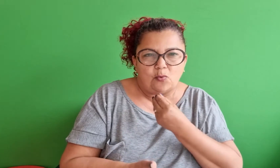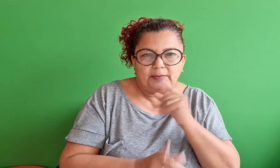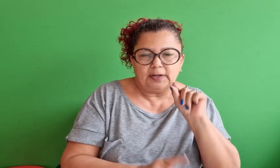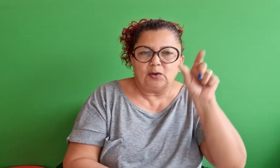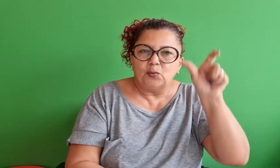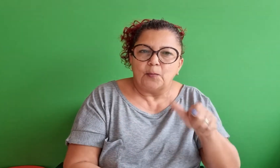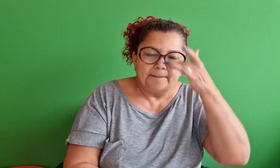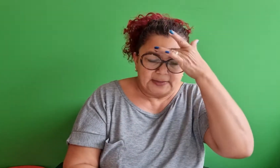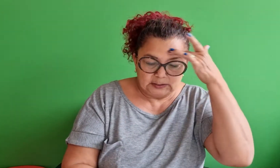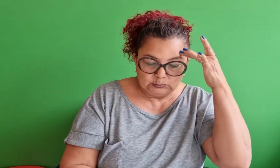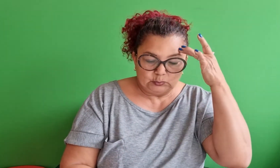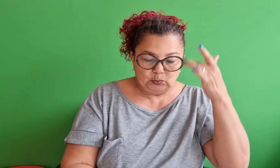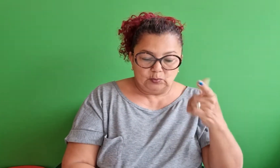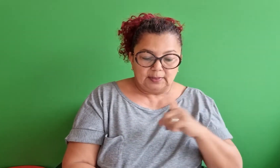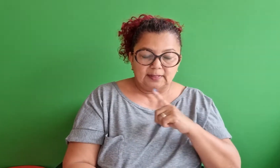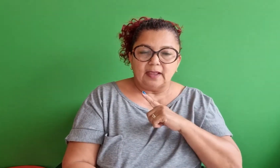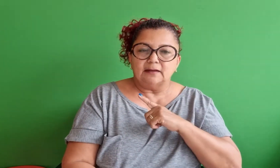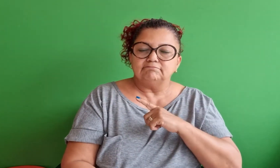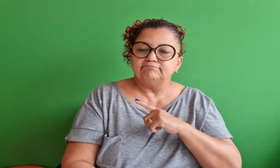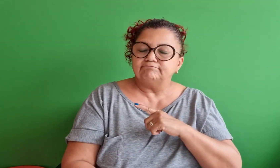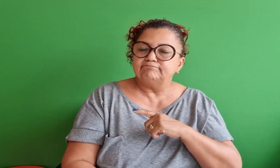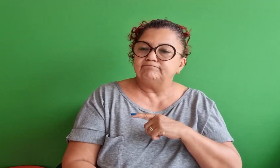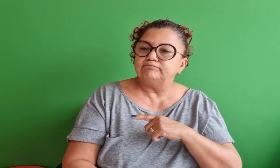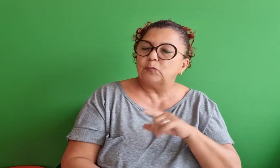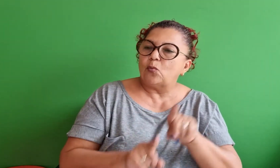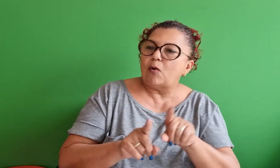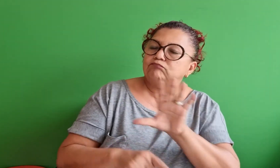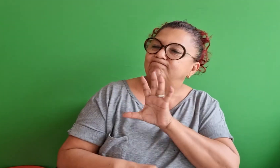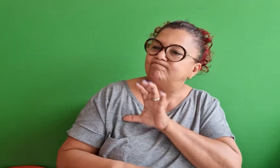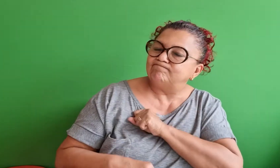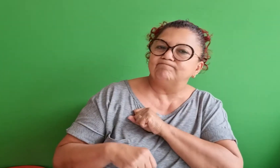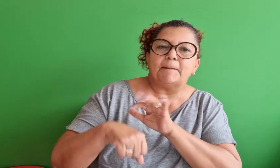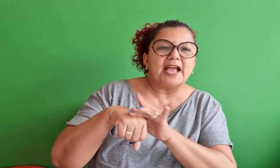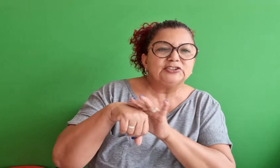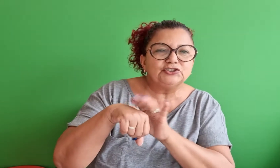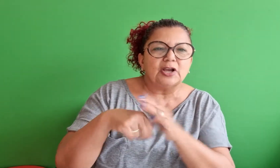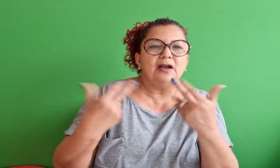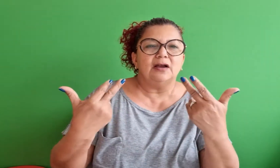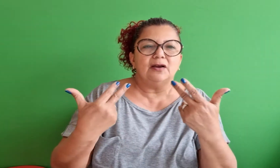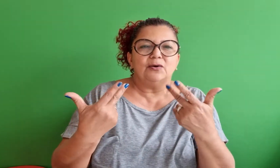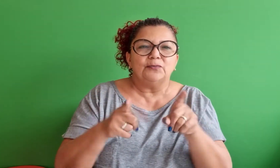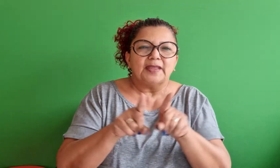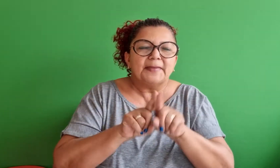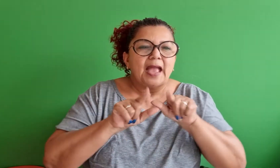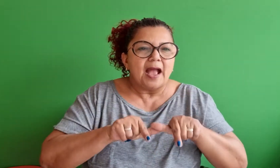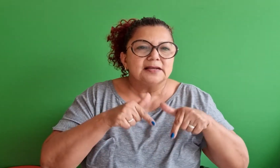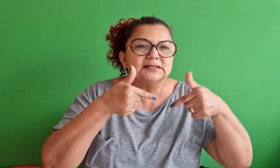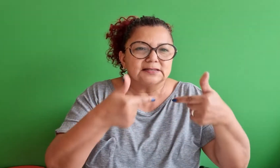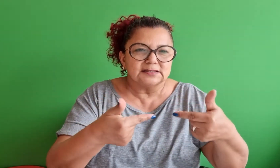das pessoas, né? Diante das suas paixões, das suas